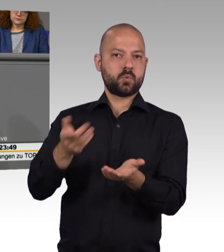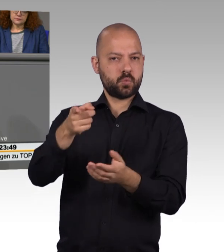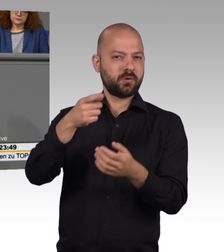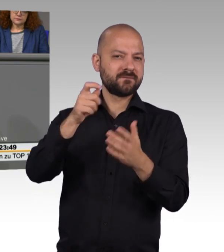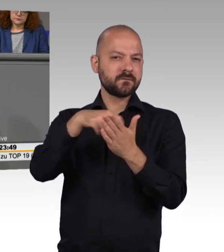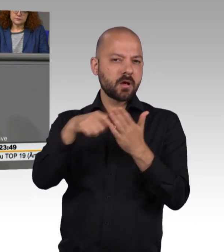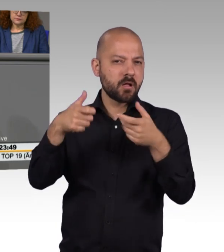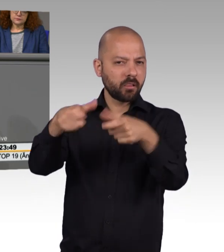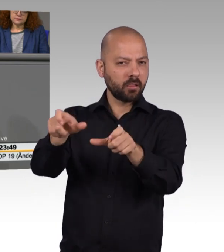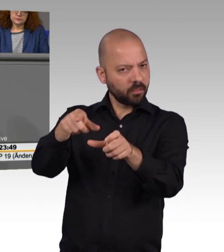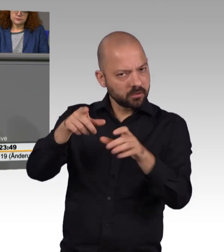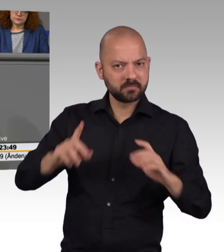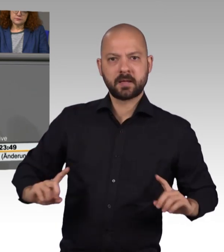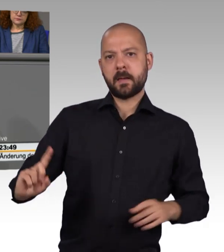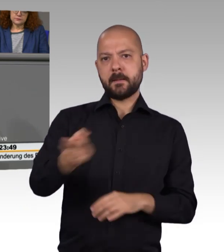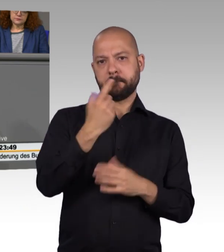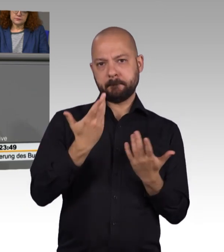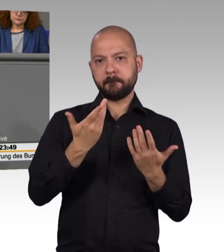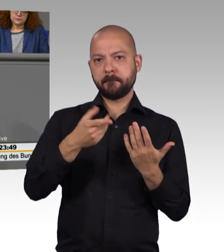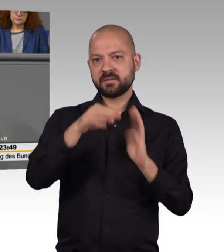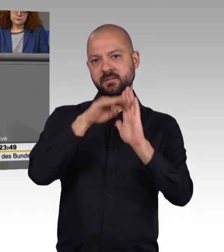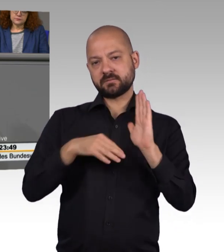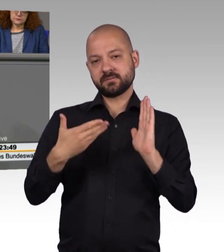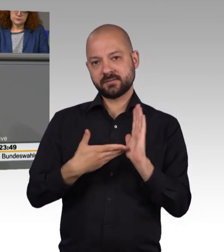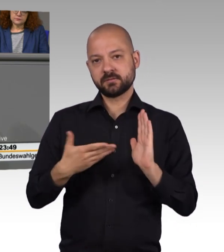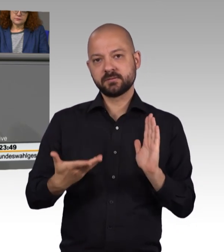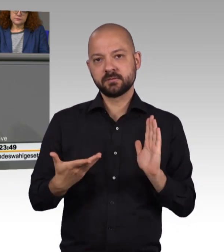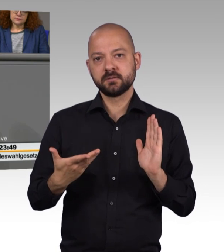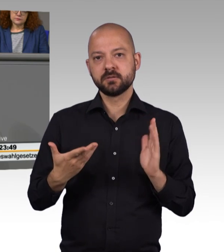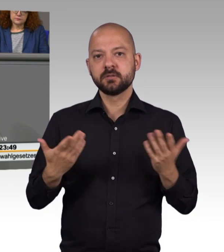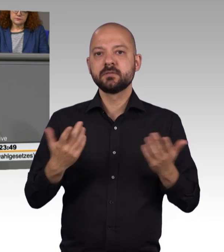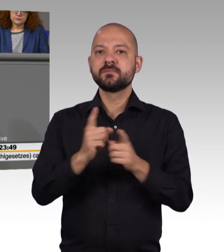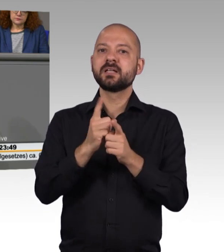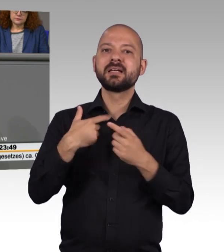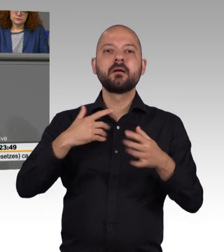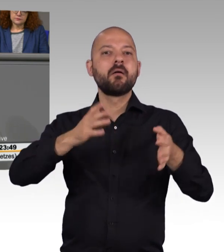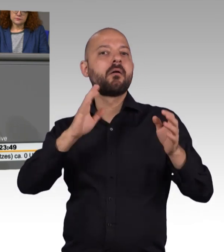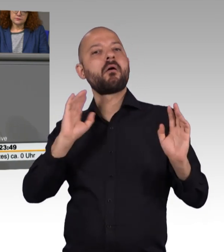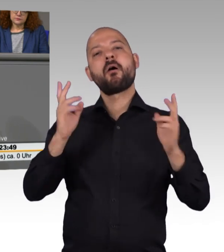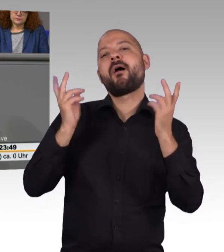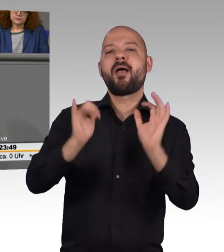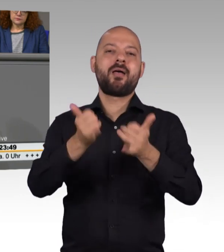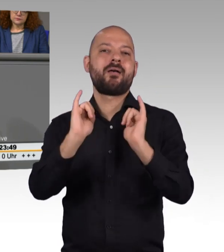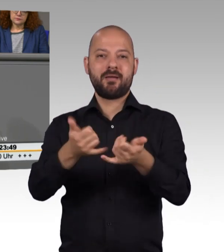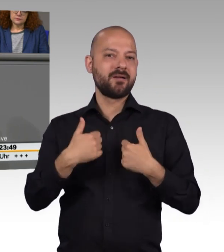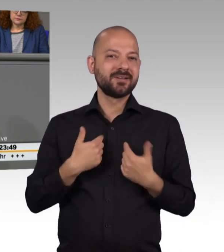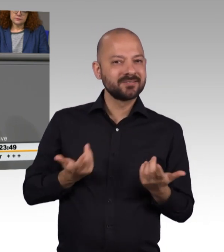stehen heute in dem Gesetz. Deswegen kann man ihm nicht vorbehaltlos zustimmen. Und deswegen ist die Freude darüber, die wir alle teilen, dass die